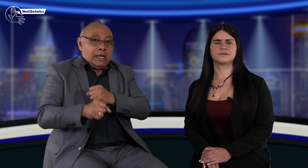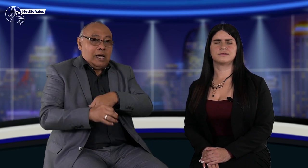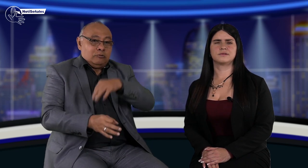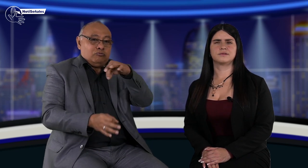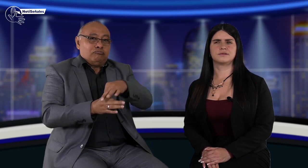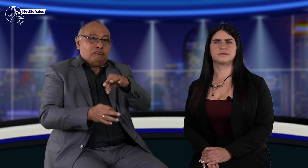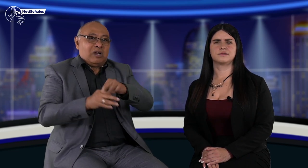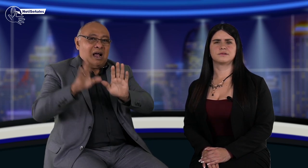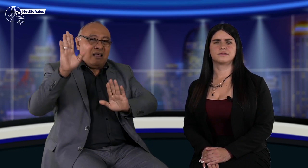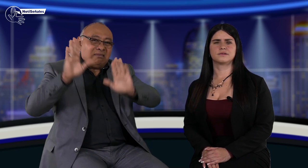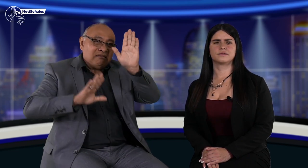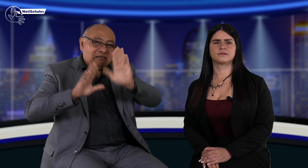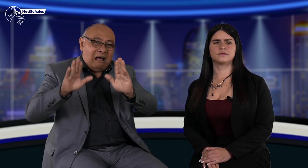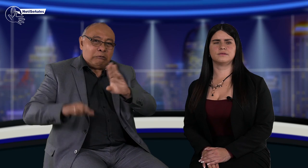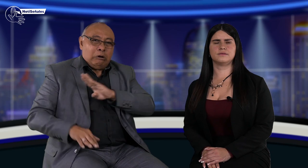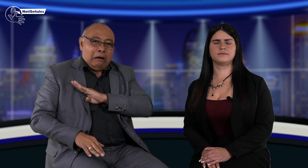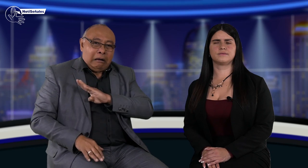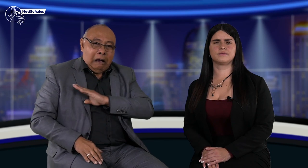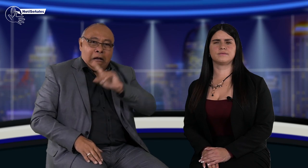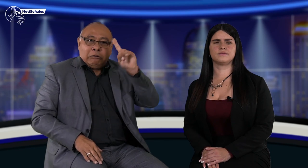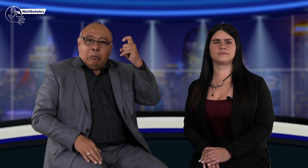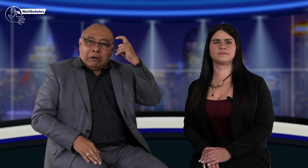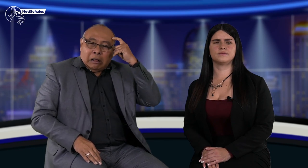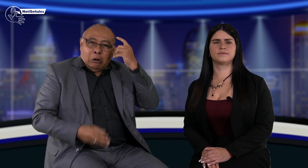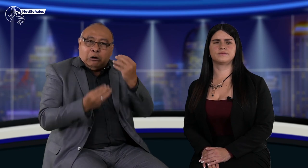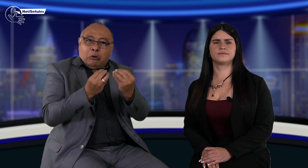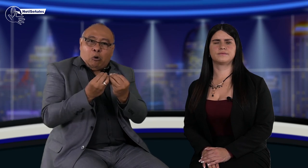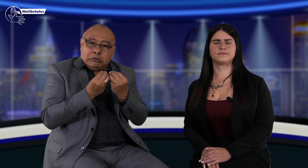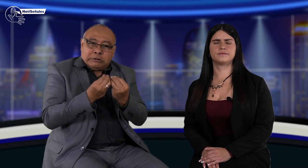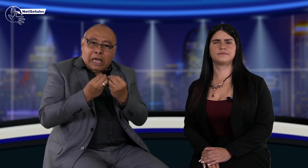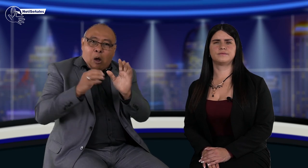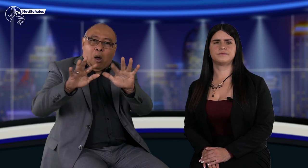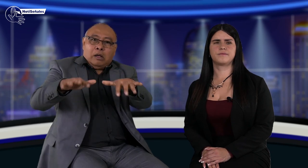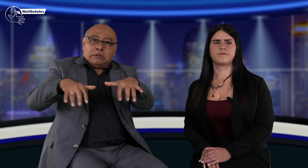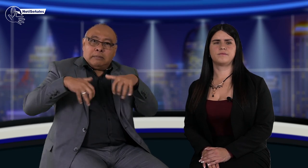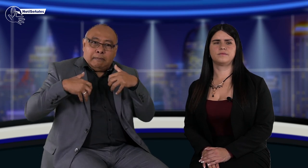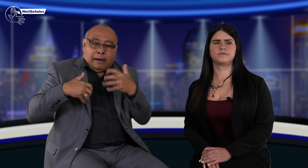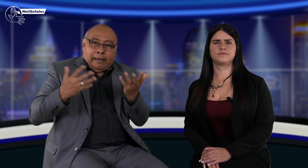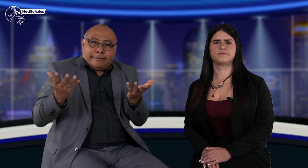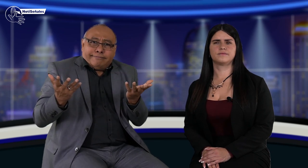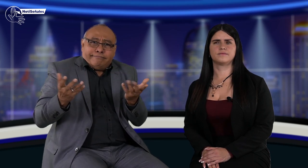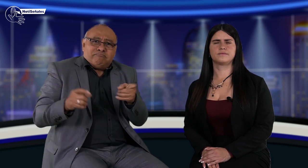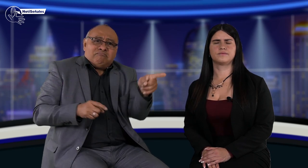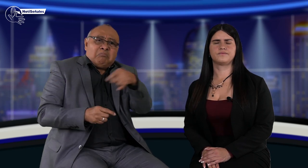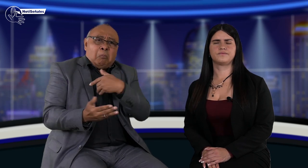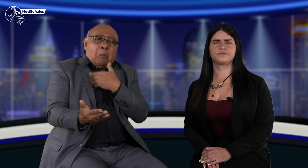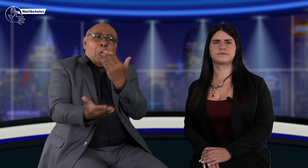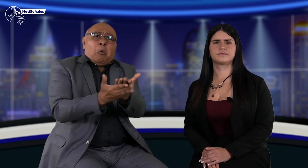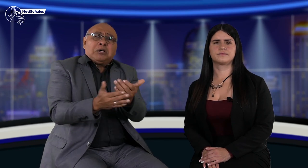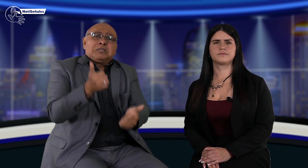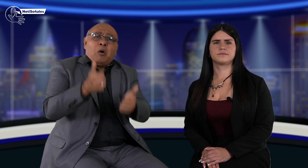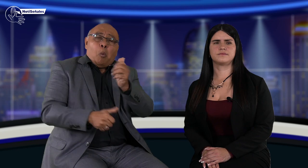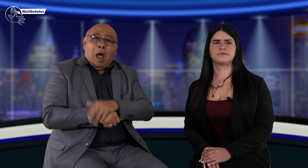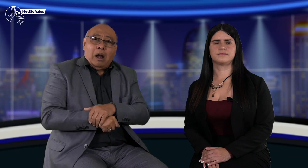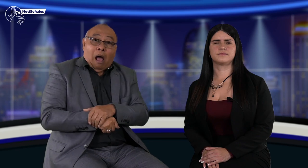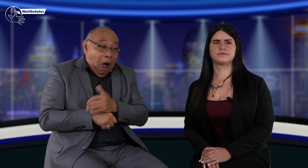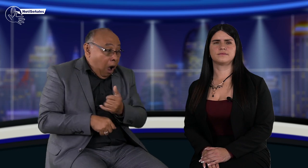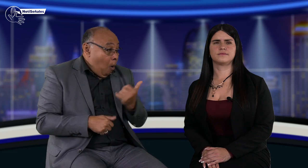este año se realizarán las elecciones en alcaldías, gobernaciones, consejos y asambleas. La propuesta es